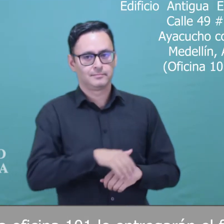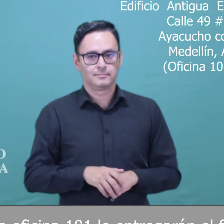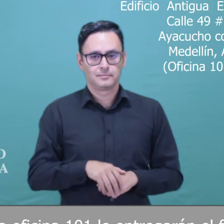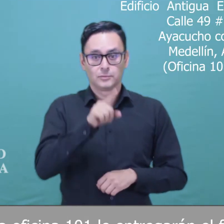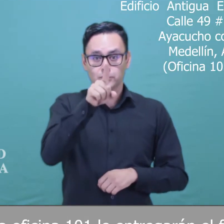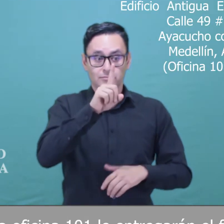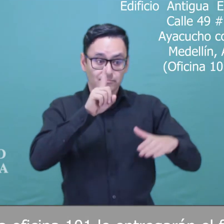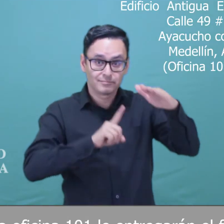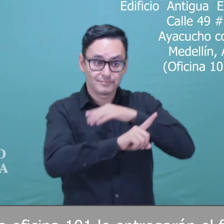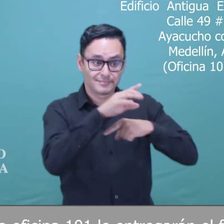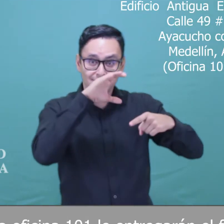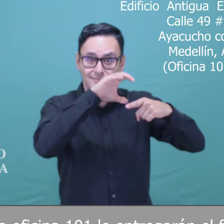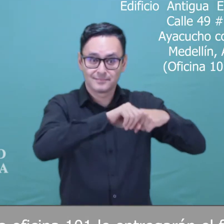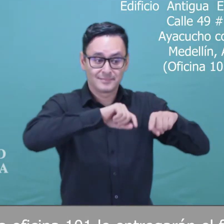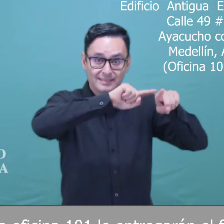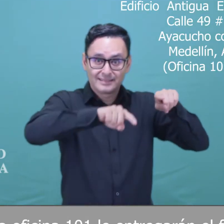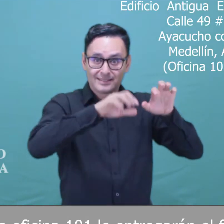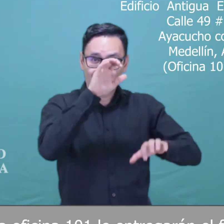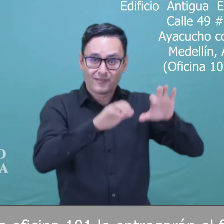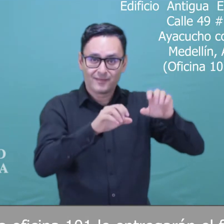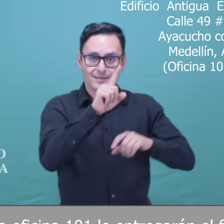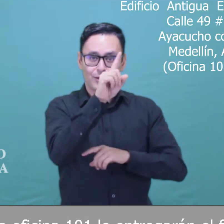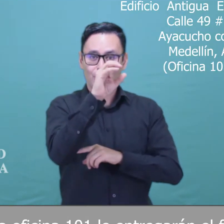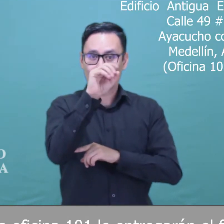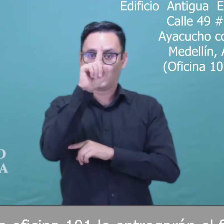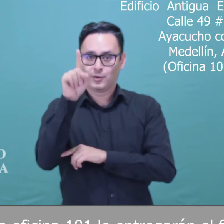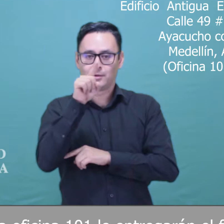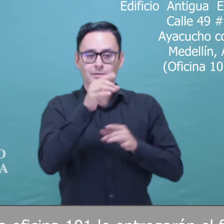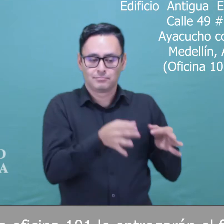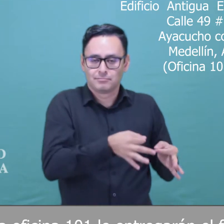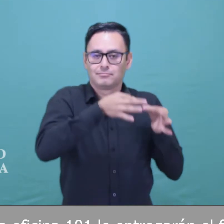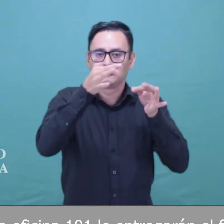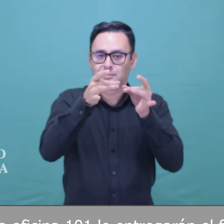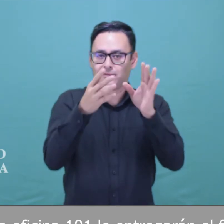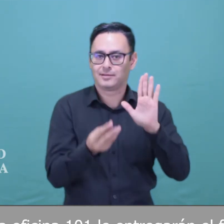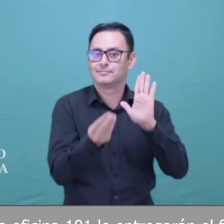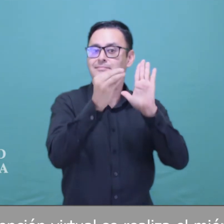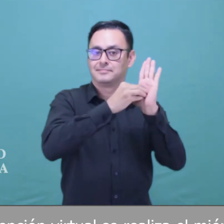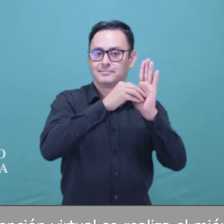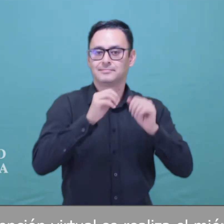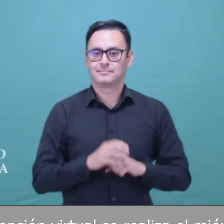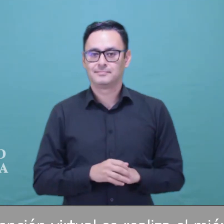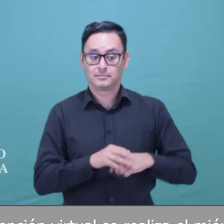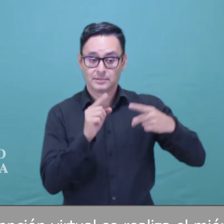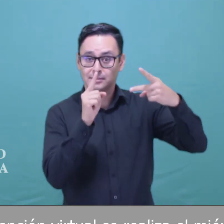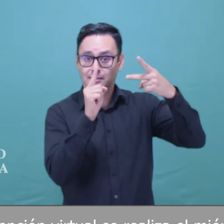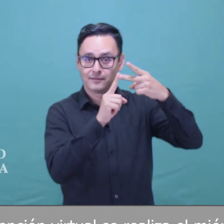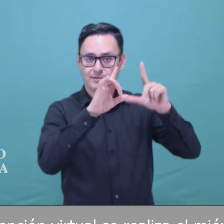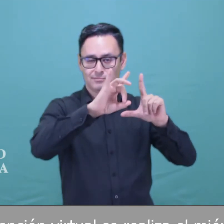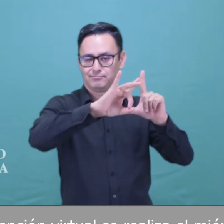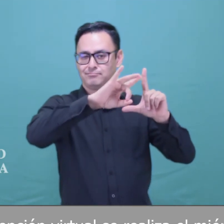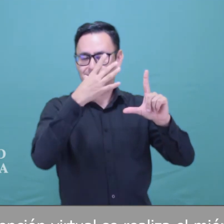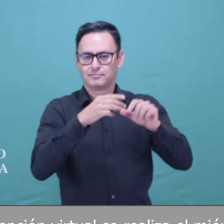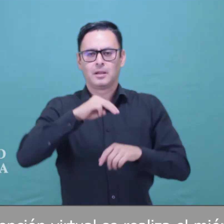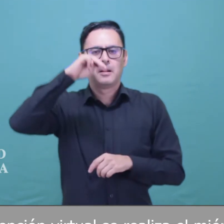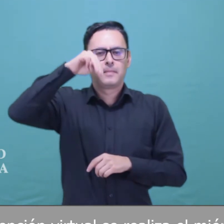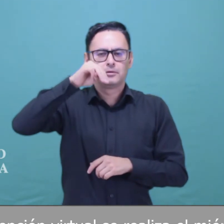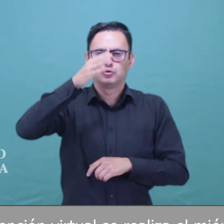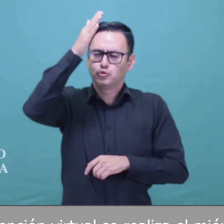En la oficina 101 le entregarán el ficho con la fecha de su cita. La atención virtual se realiza los miércoles de 8 de la